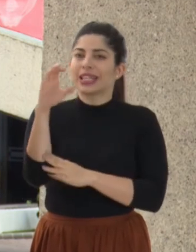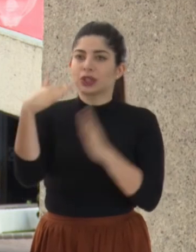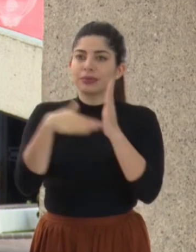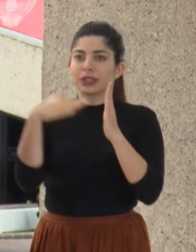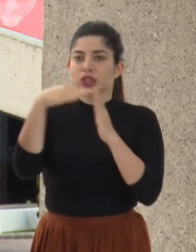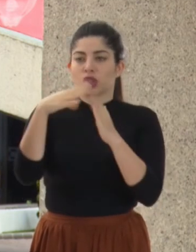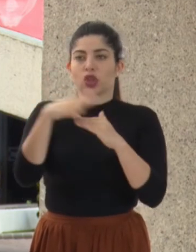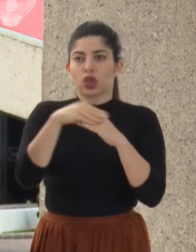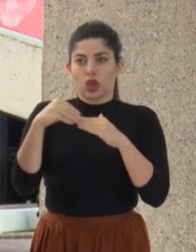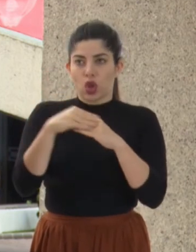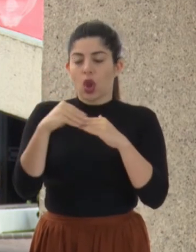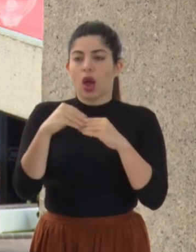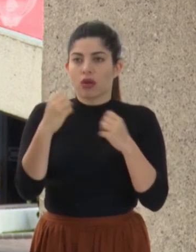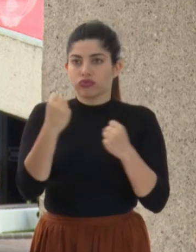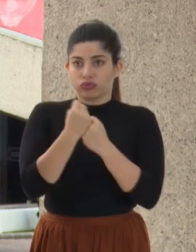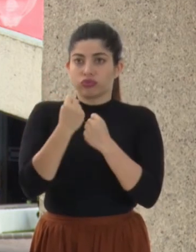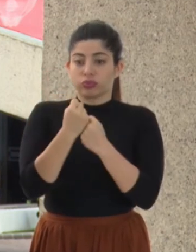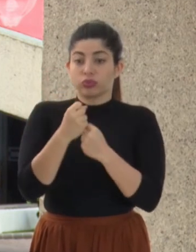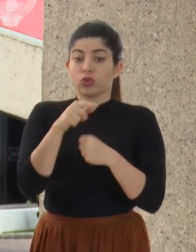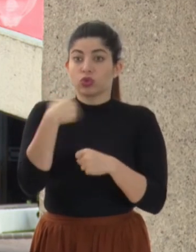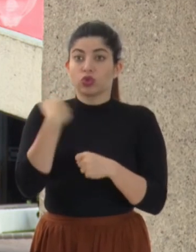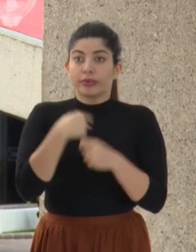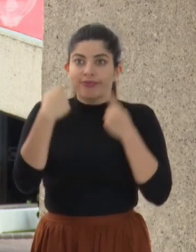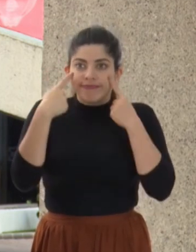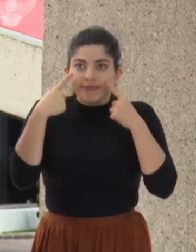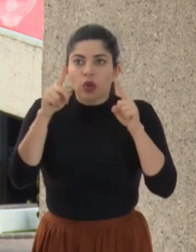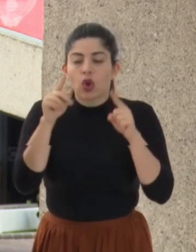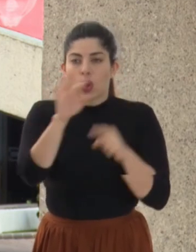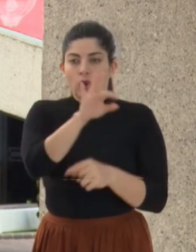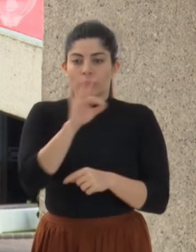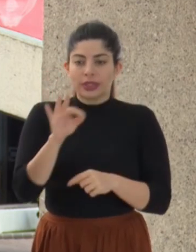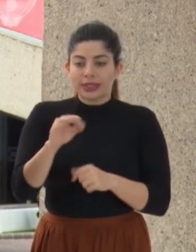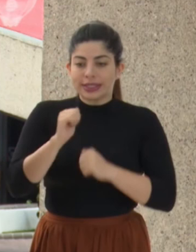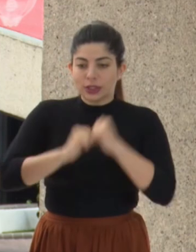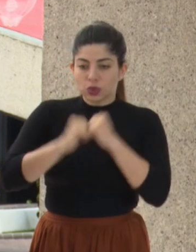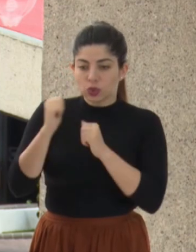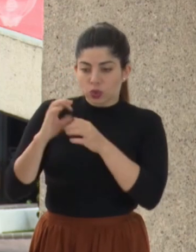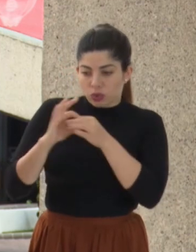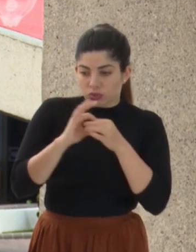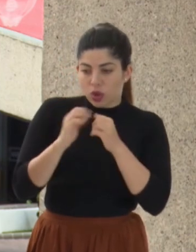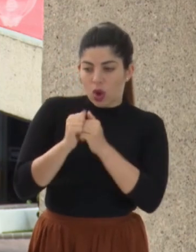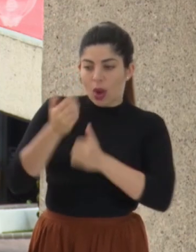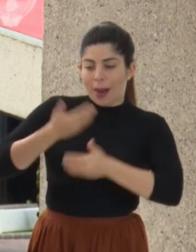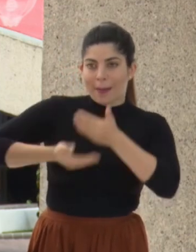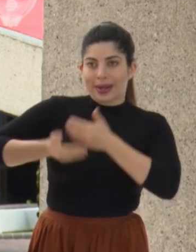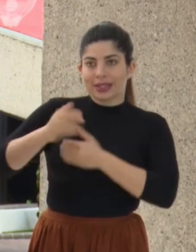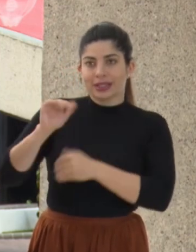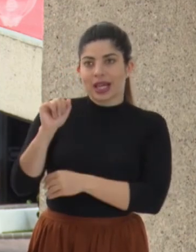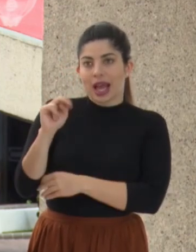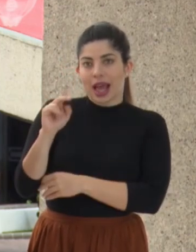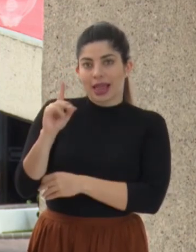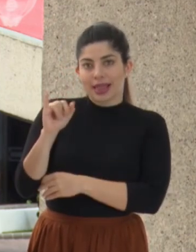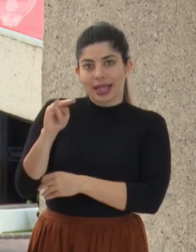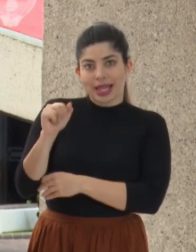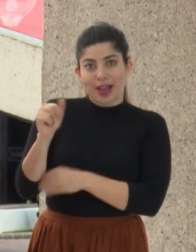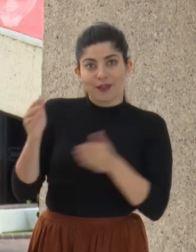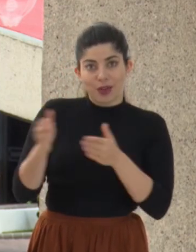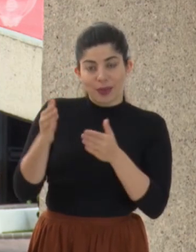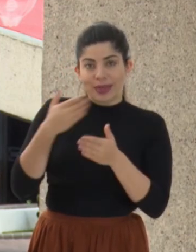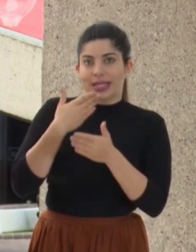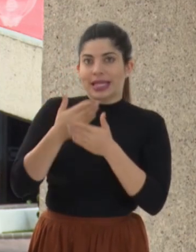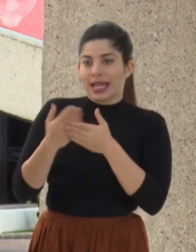de dólares que hemos logrado estructurar con la Corporación Andina de Fomento realmente